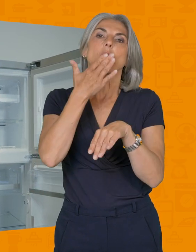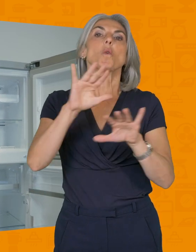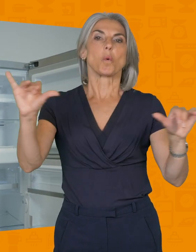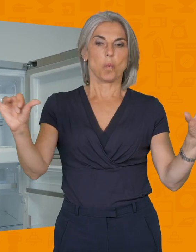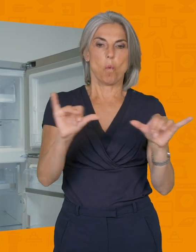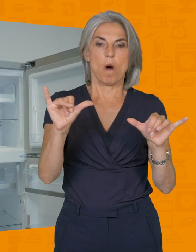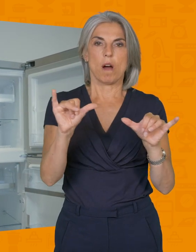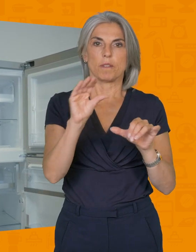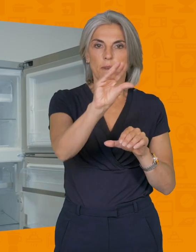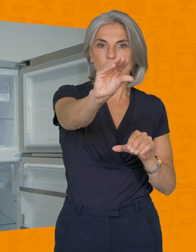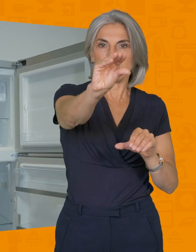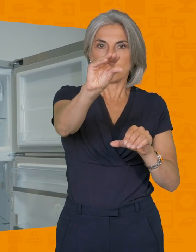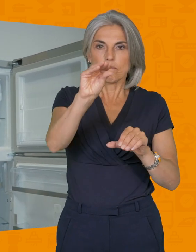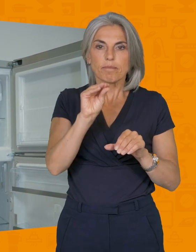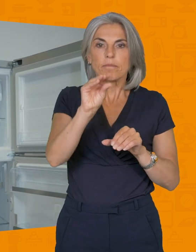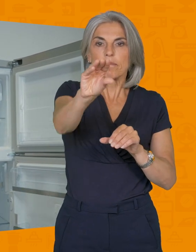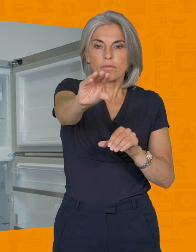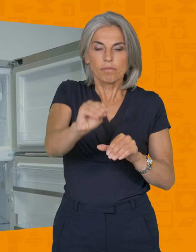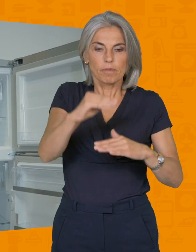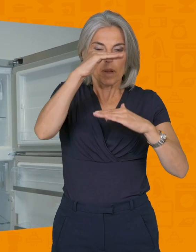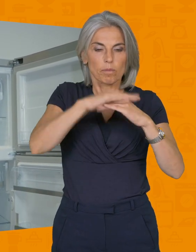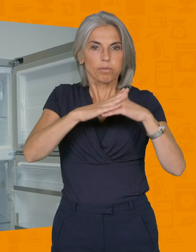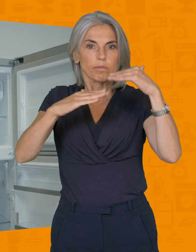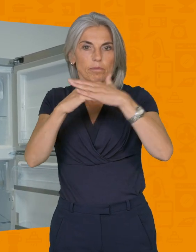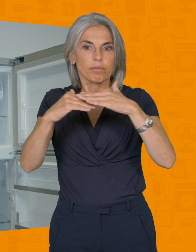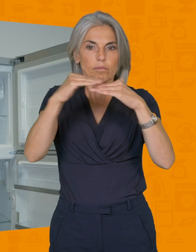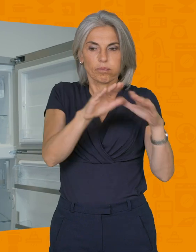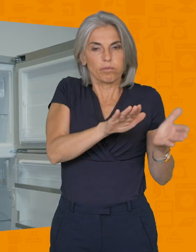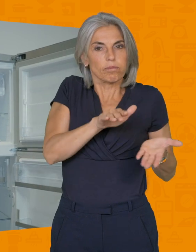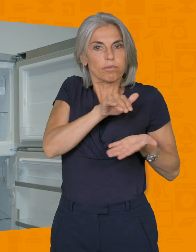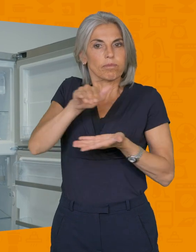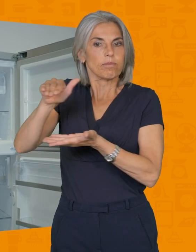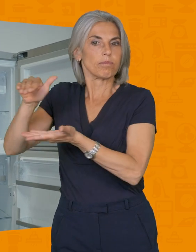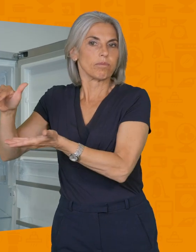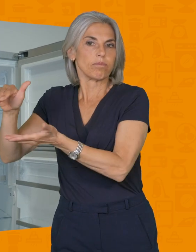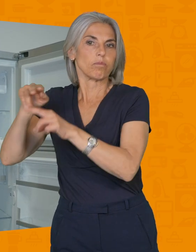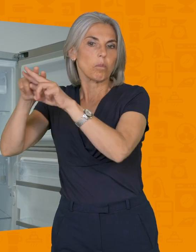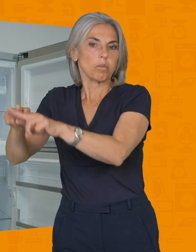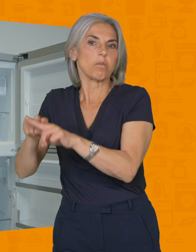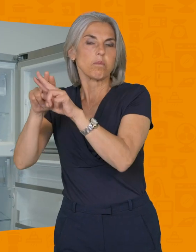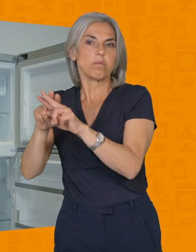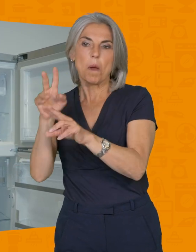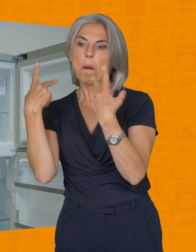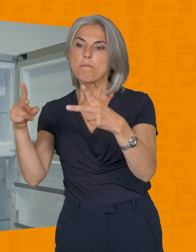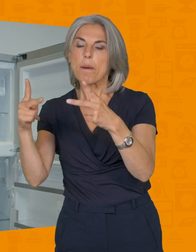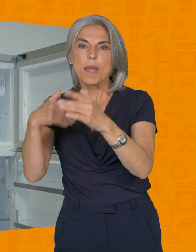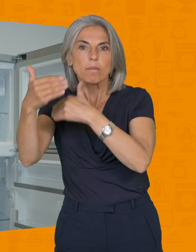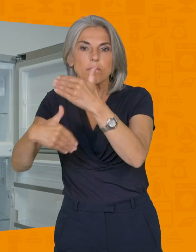chose à faire, c'est d'enlever les clés, d'enlever les étagères de vos appareils, les stocker proprement dans du papier bulle et de